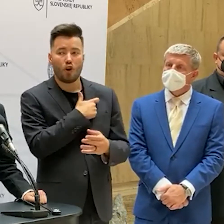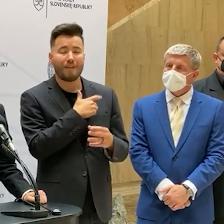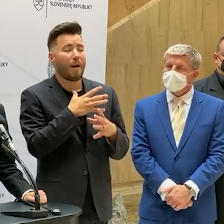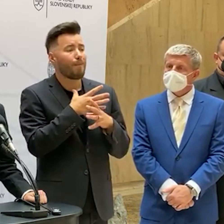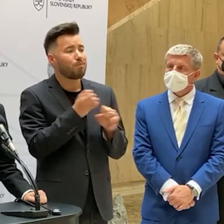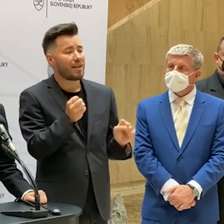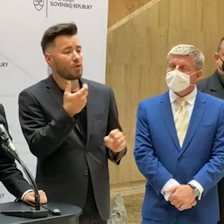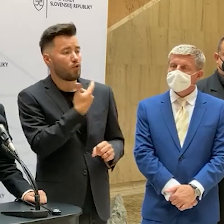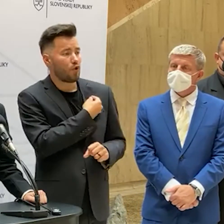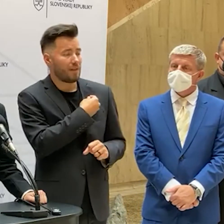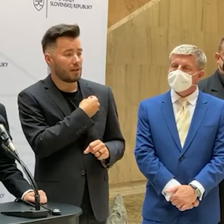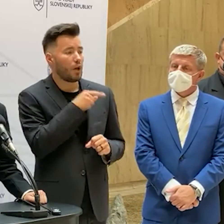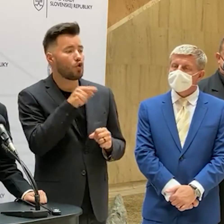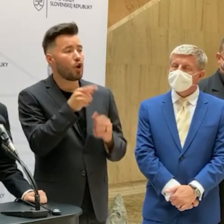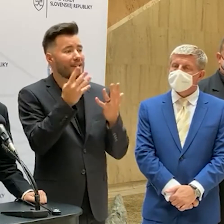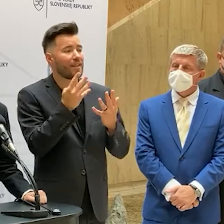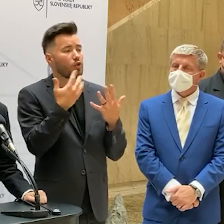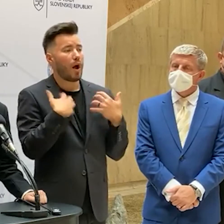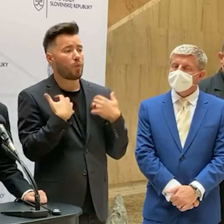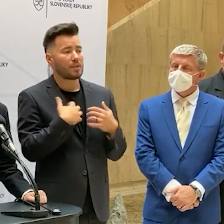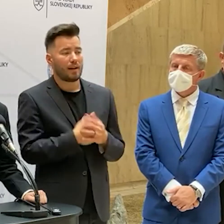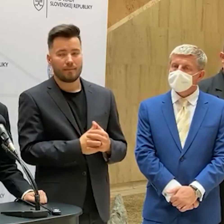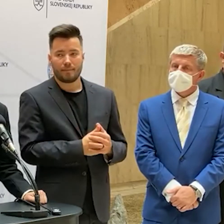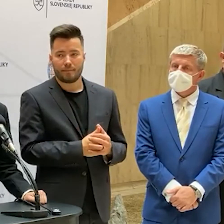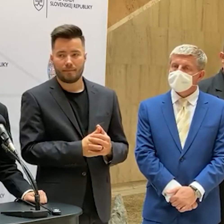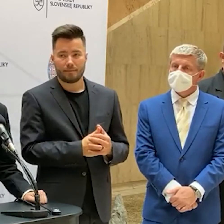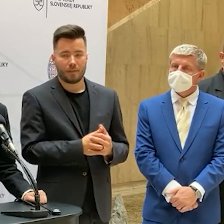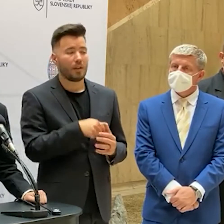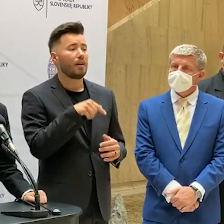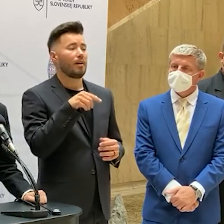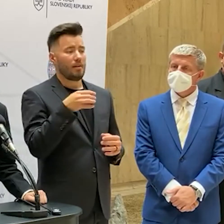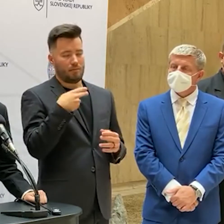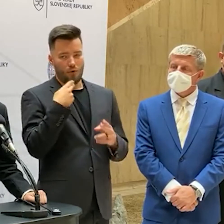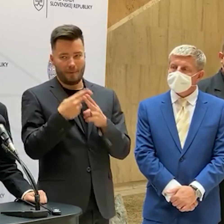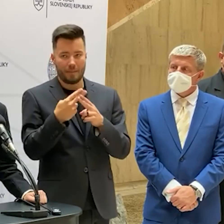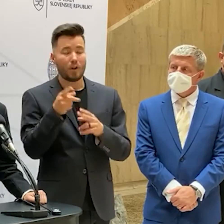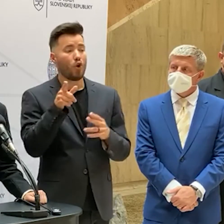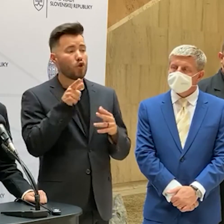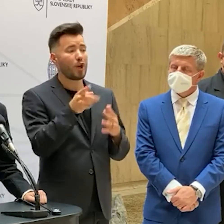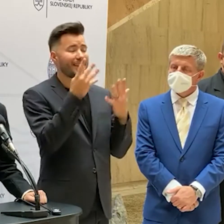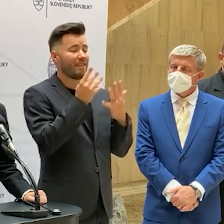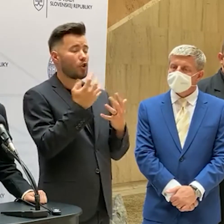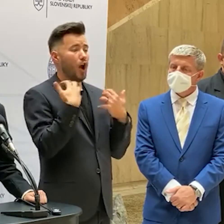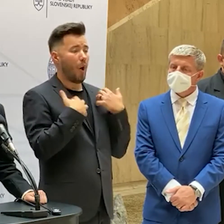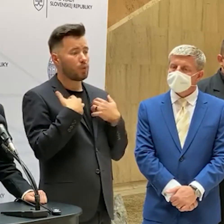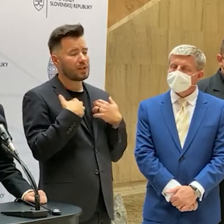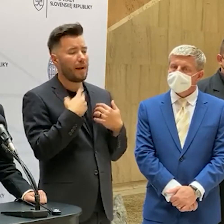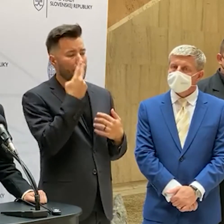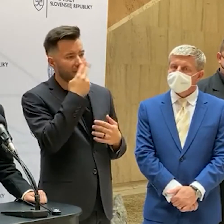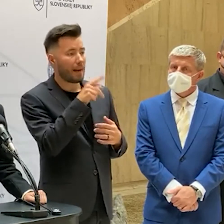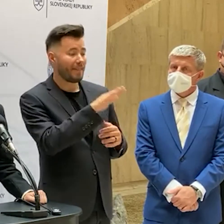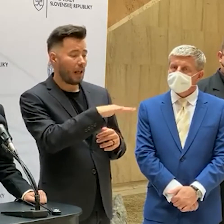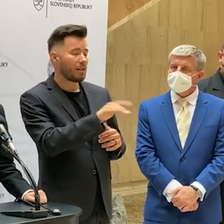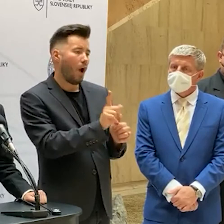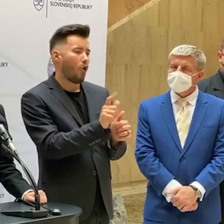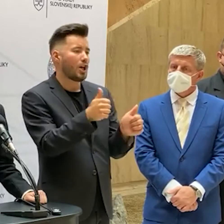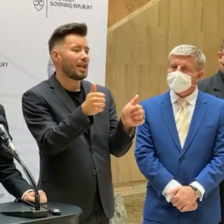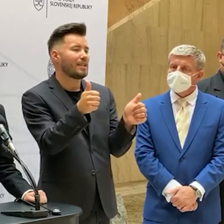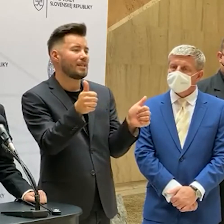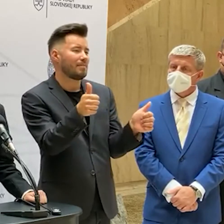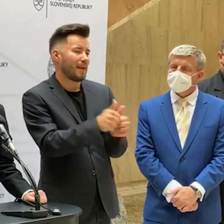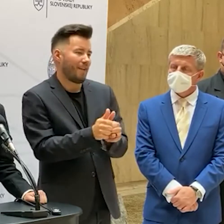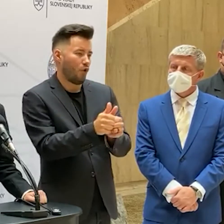9. augusta? Do 9. augusta sa na nich nahliada ako na spravádzajúcu osobu. Čiže ak prichádzajú so zaočkovanými rodičmi,